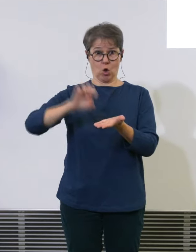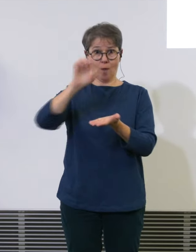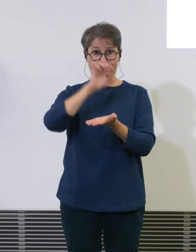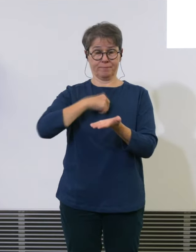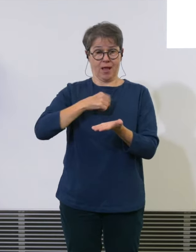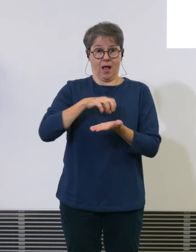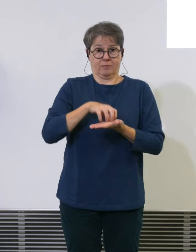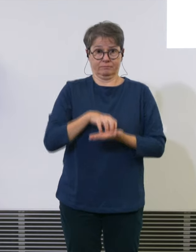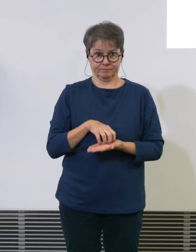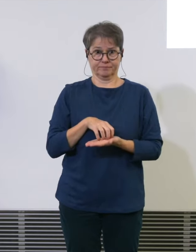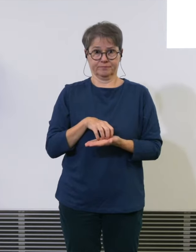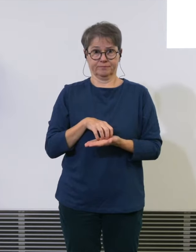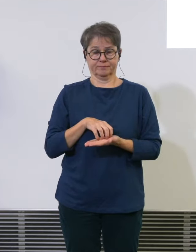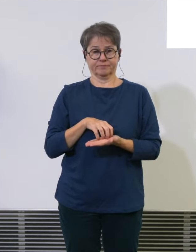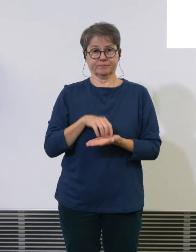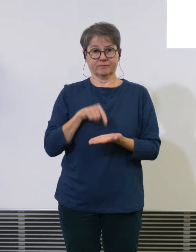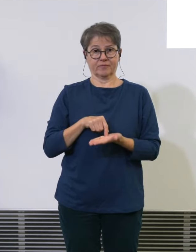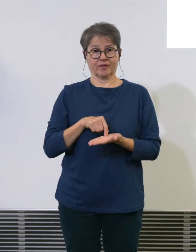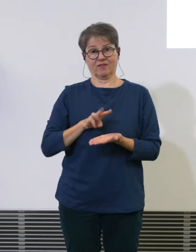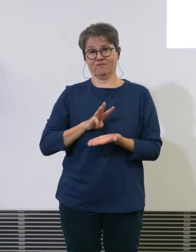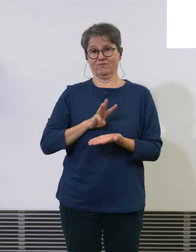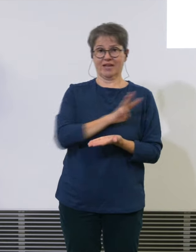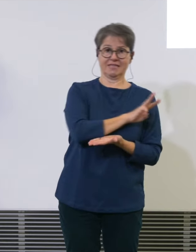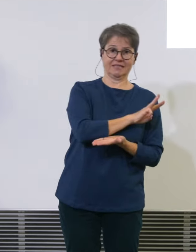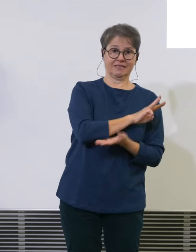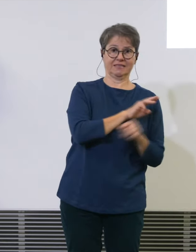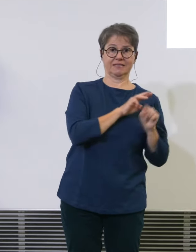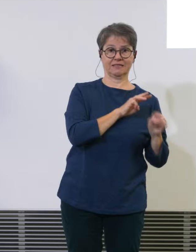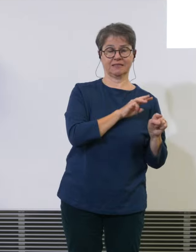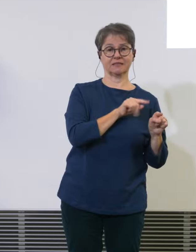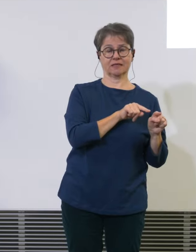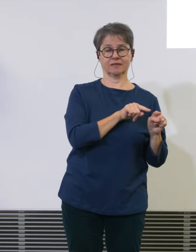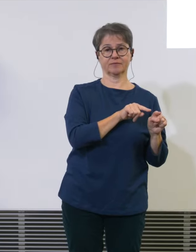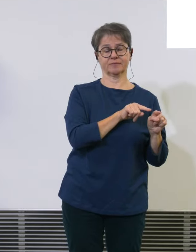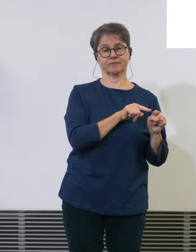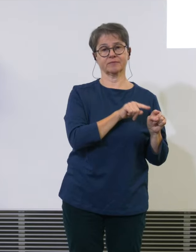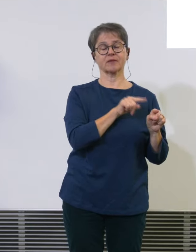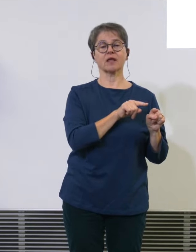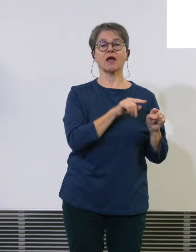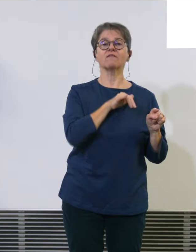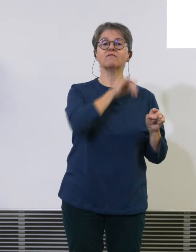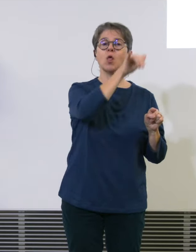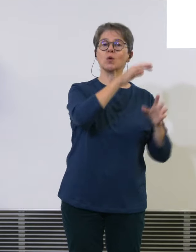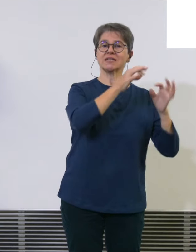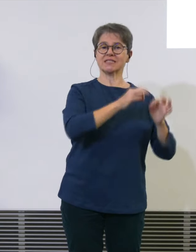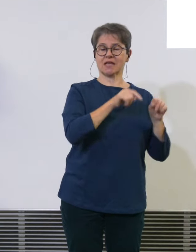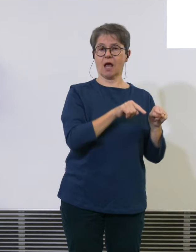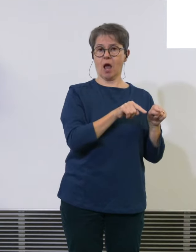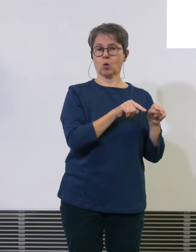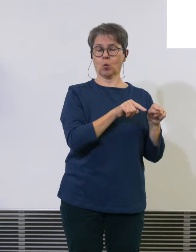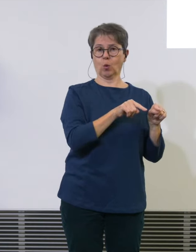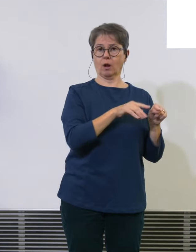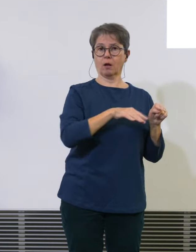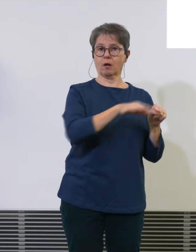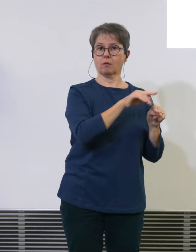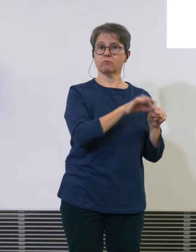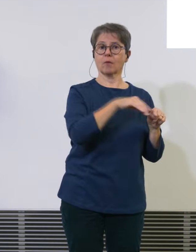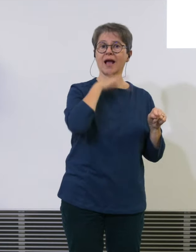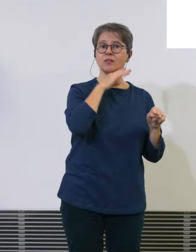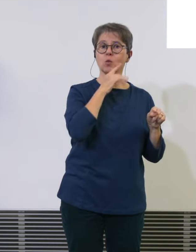Wir haben auf der Westseite eine Flugsicherung, die zwar genug Fluglotsen hat, aber arbeiten